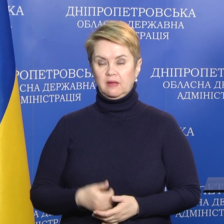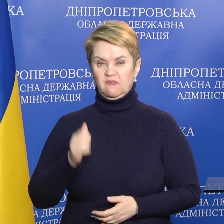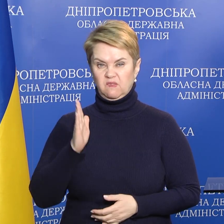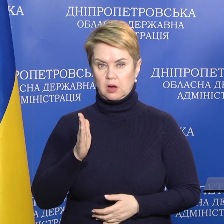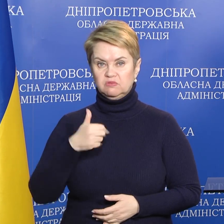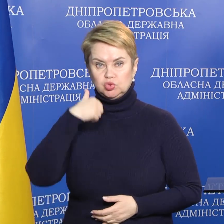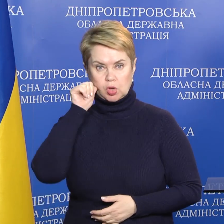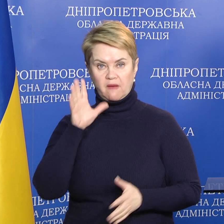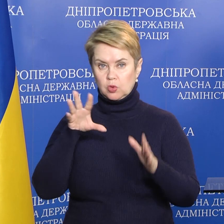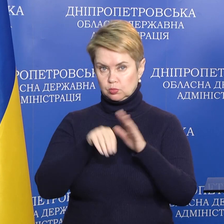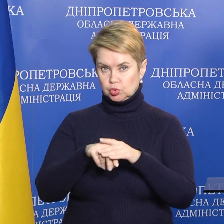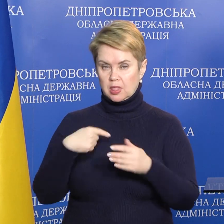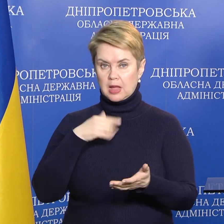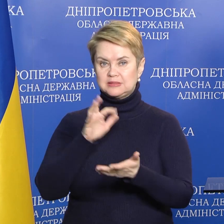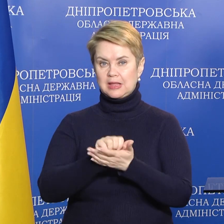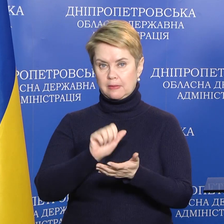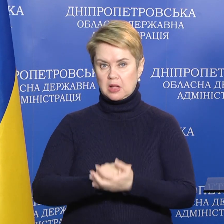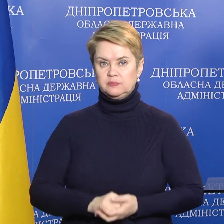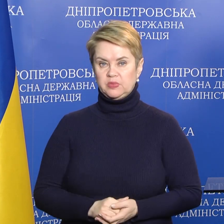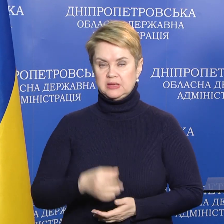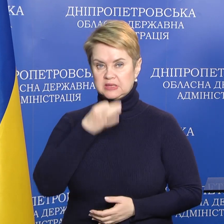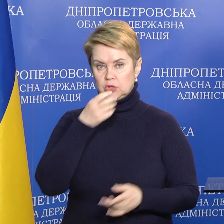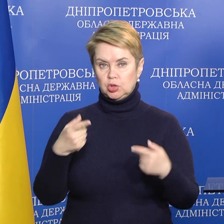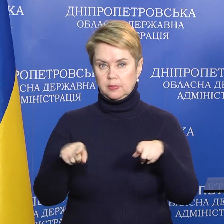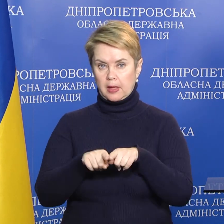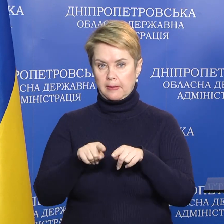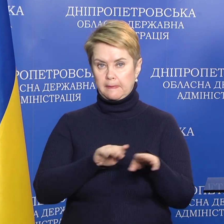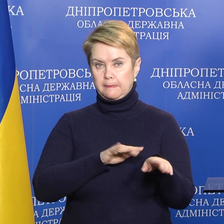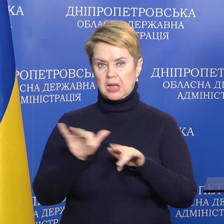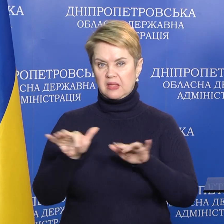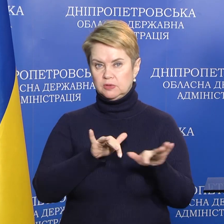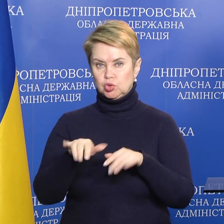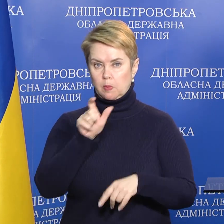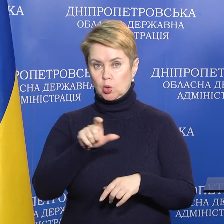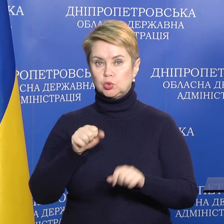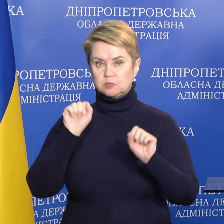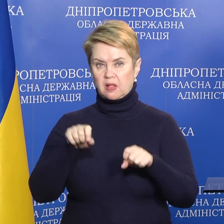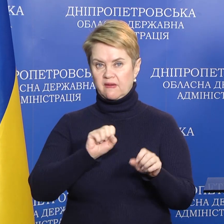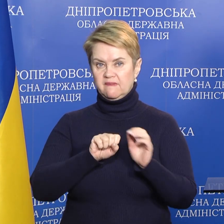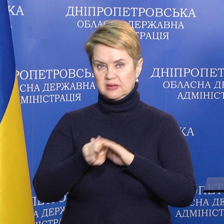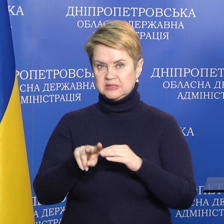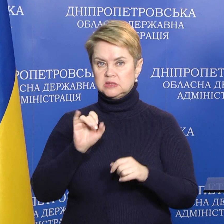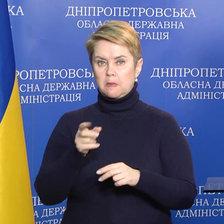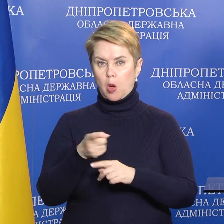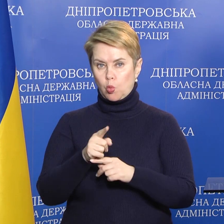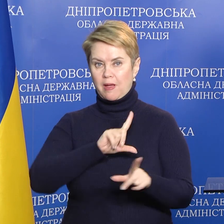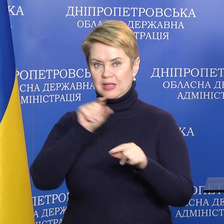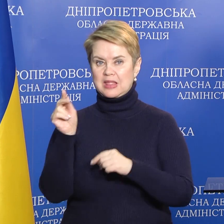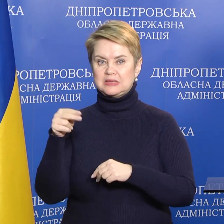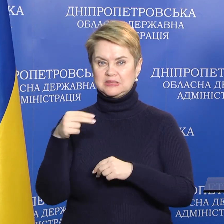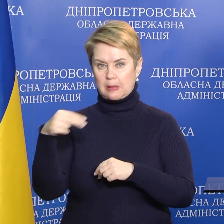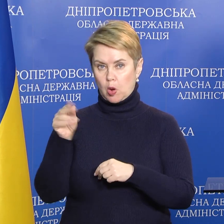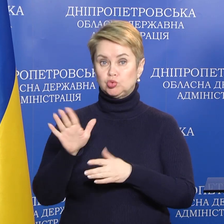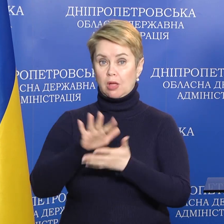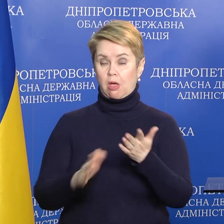И вчера в том числе я занимался, скажем так, передвижением людей, которые смогли вырваться из Мариуполя, едут на Запорожье и